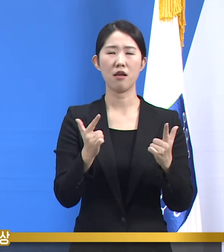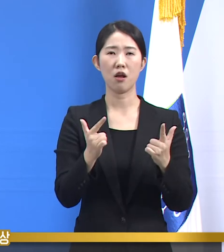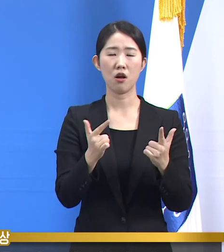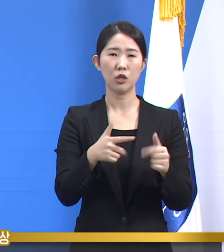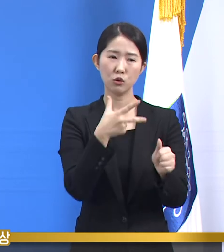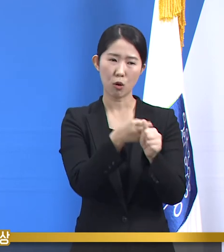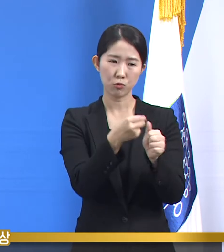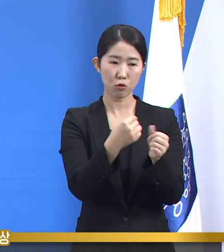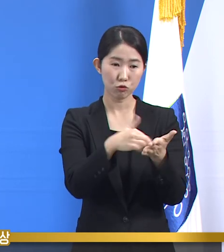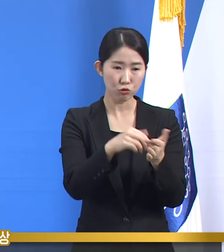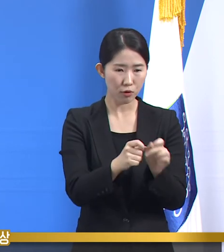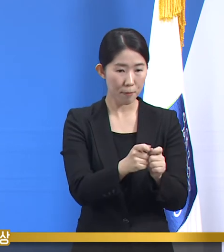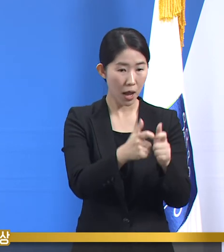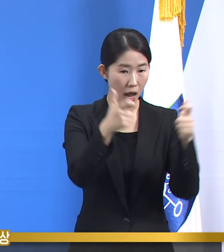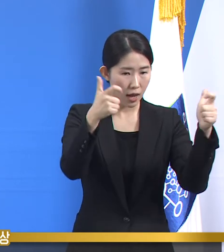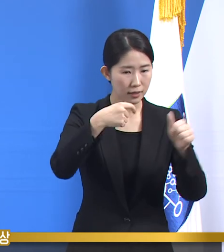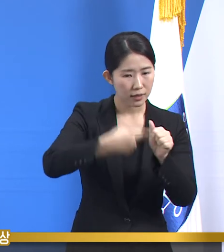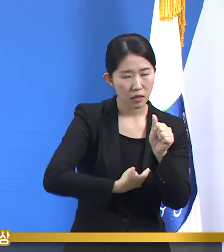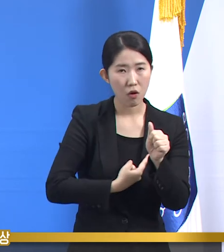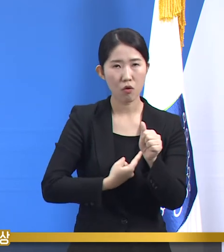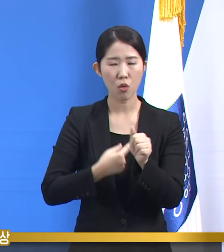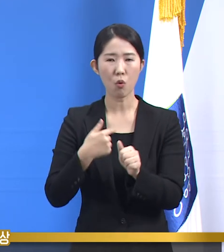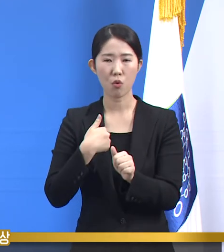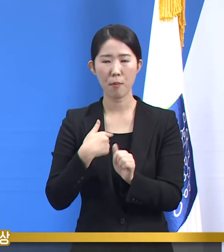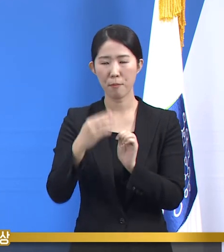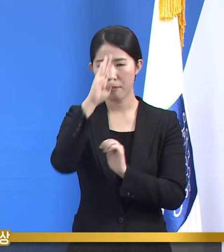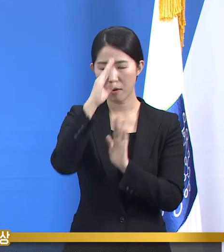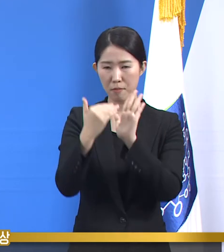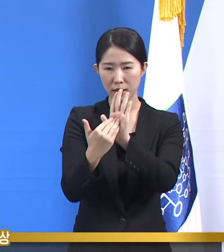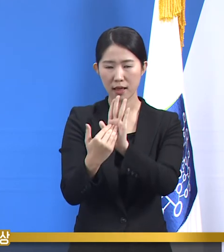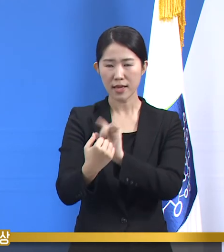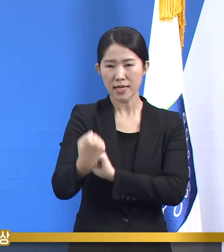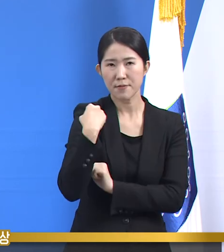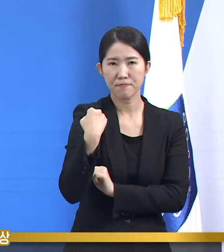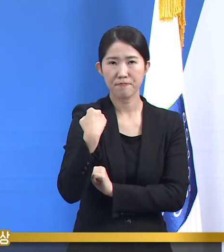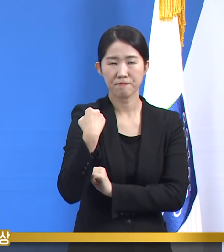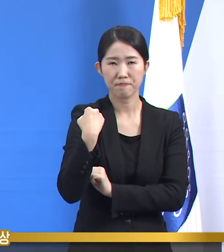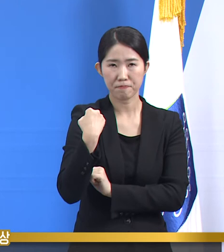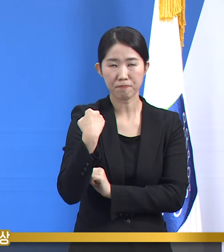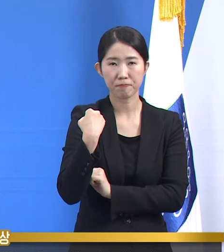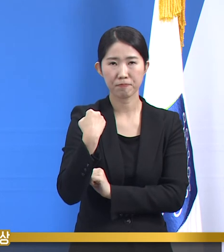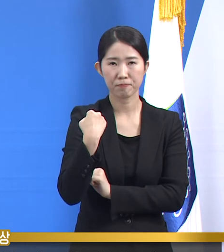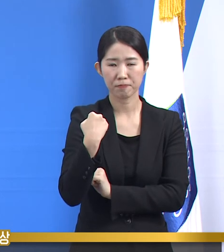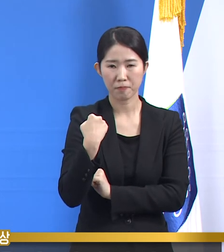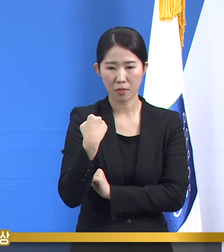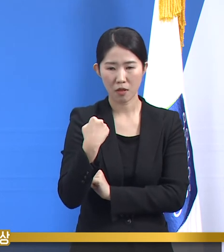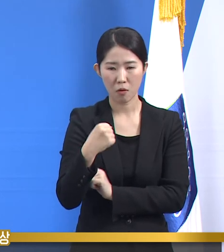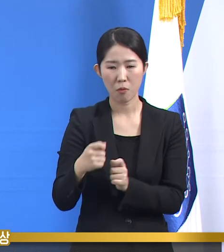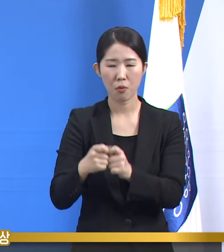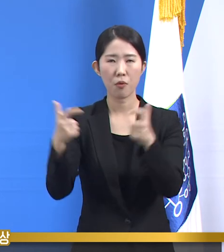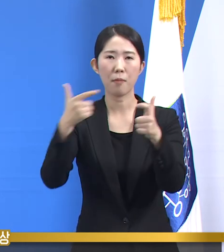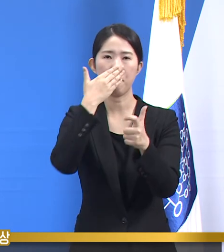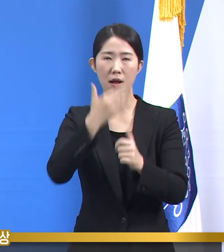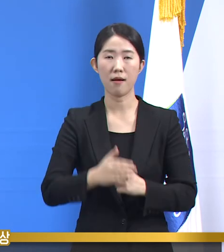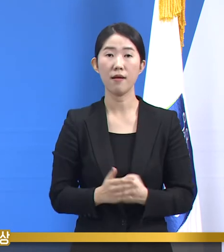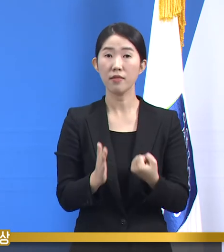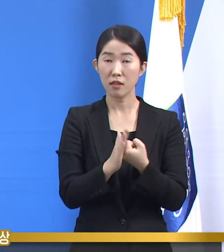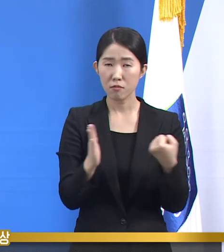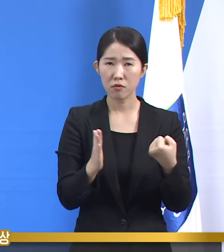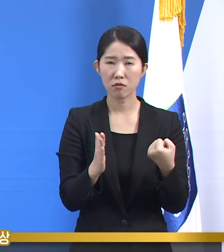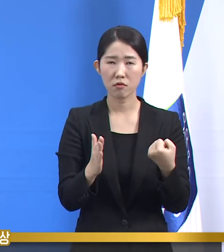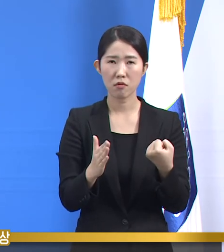점진적인 효과를 얻게 될 것입니다. 따라서 그때까지는 지금과 같은 방식을 기본으로 하여